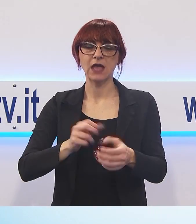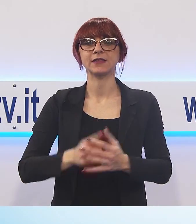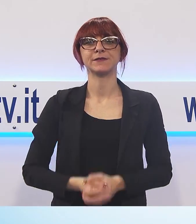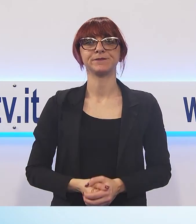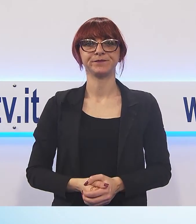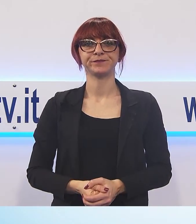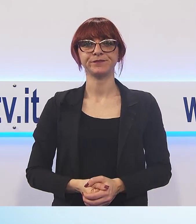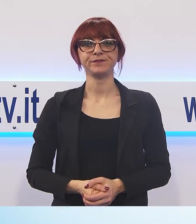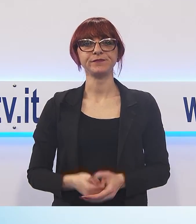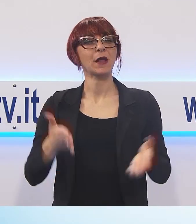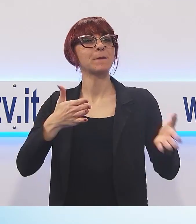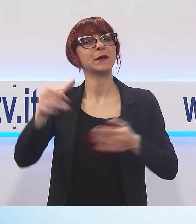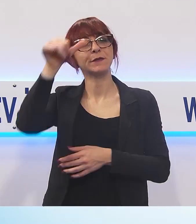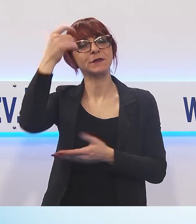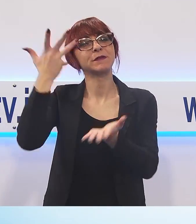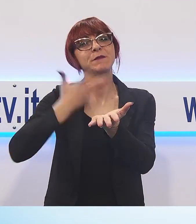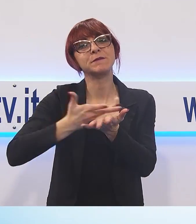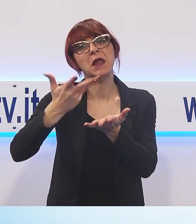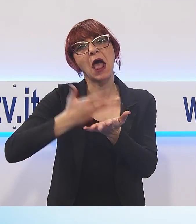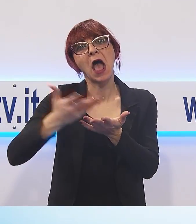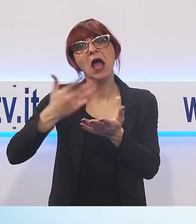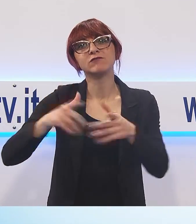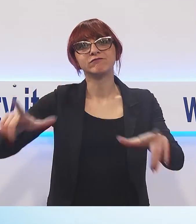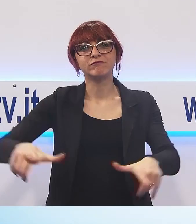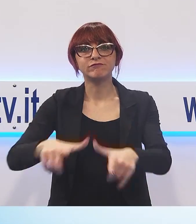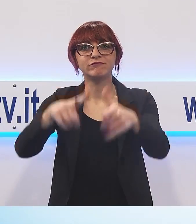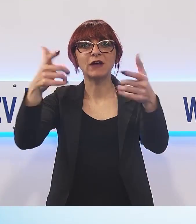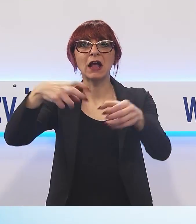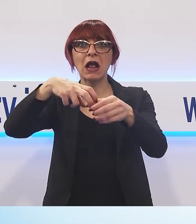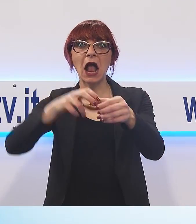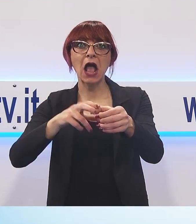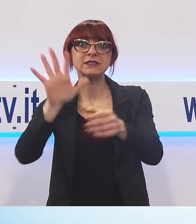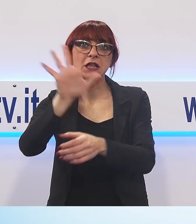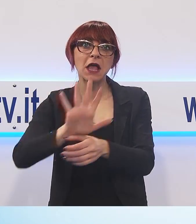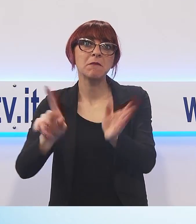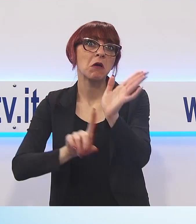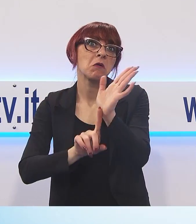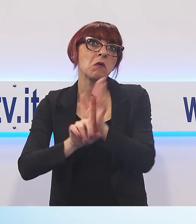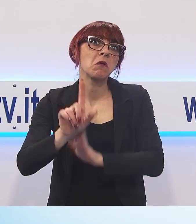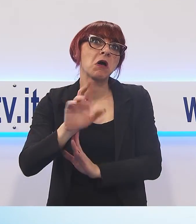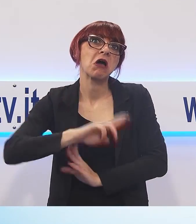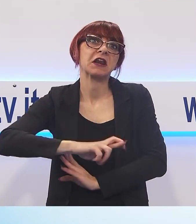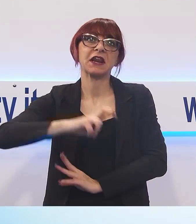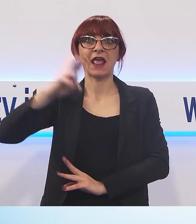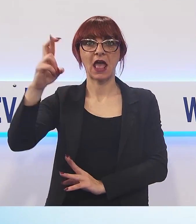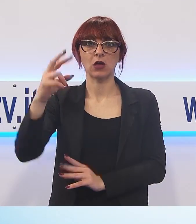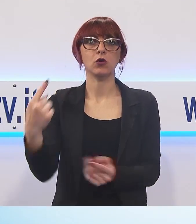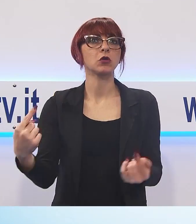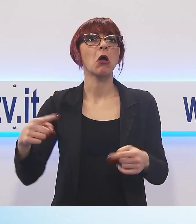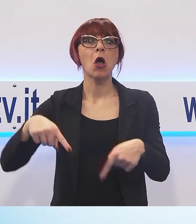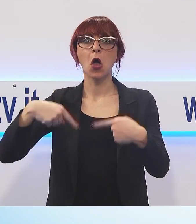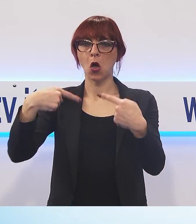straordinaria fruttificazione che stava maturando nel castagno. Si ipotizzava addirittura di una possibile annata record, poi il